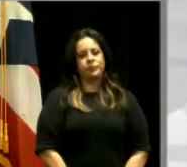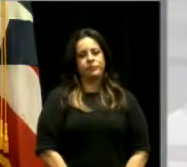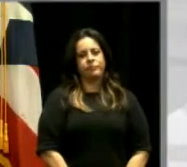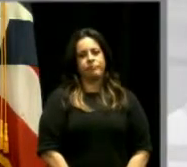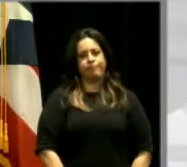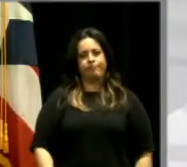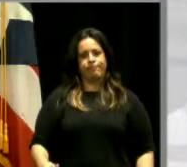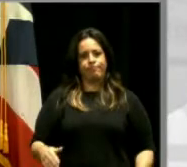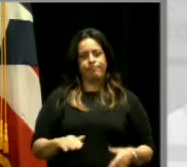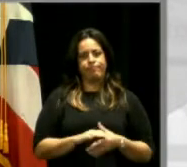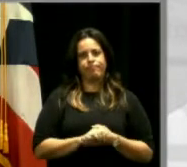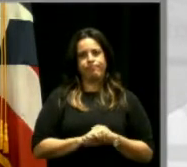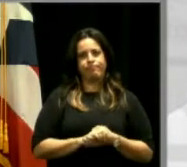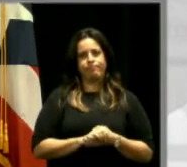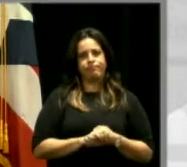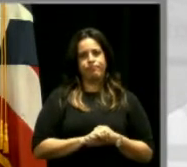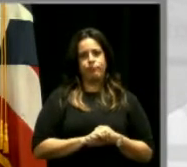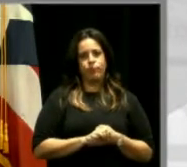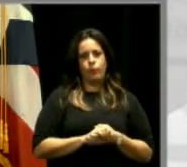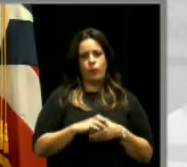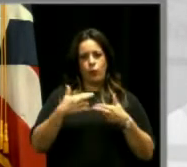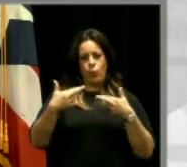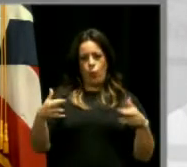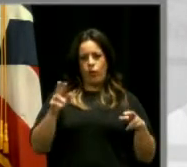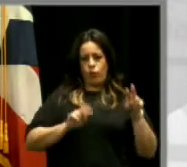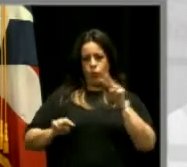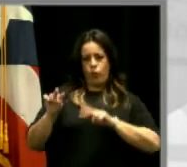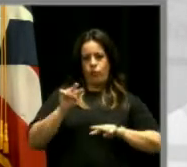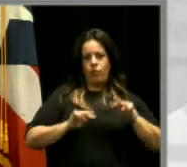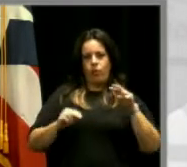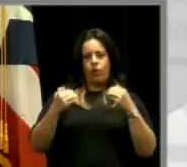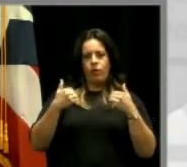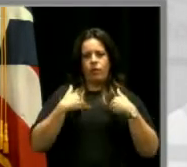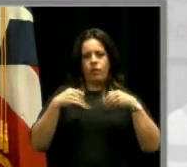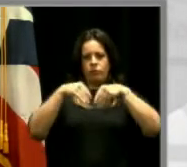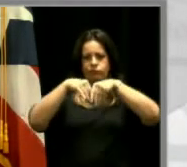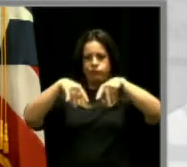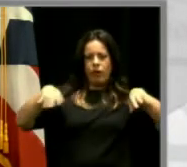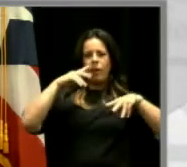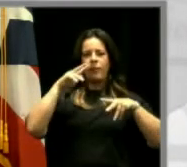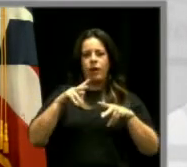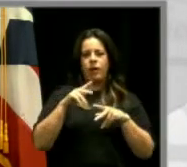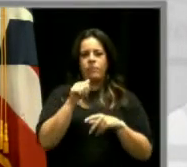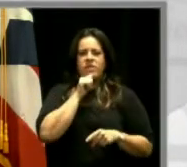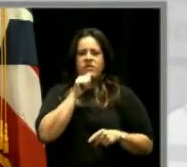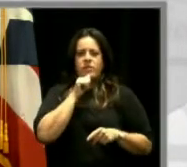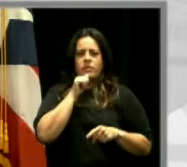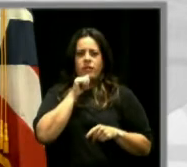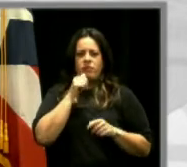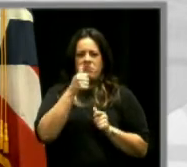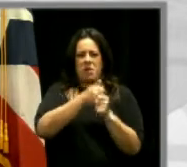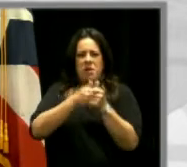Tenemos aquí el cuarto de observación con subcortinas para la privacidad de estos pacientes.